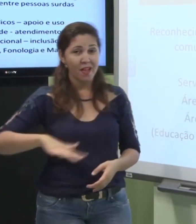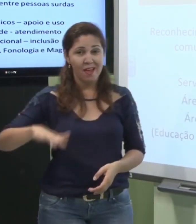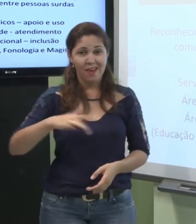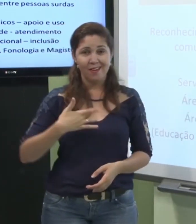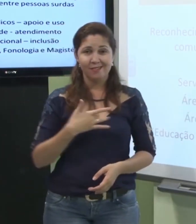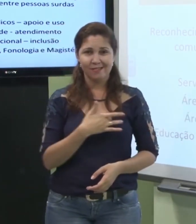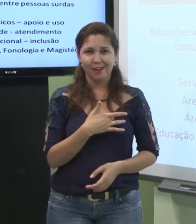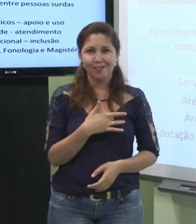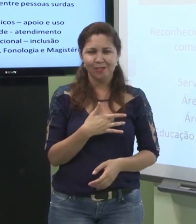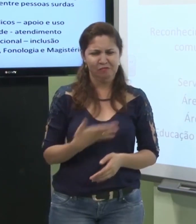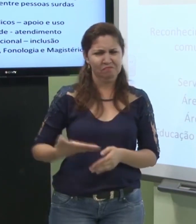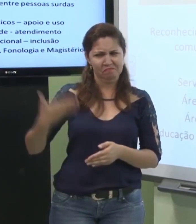na área de saúde